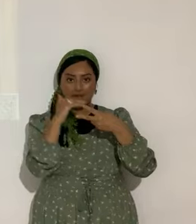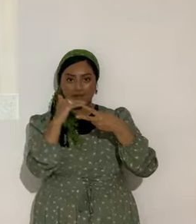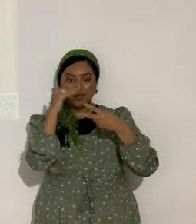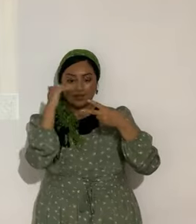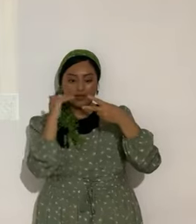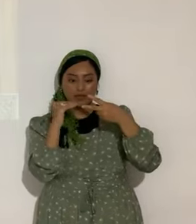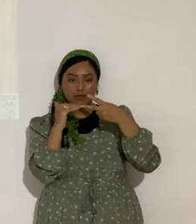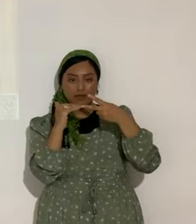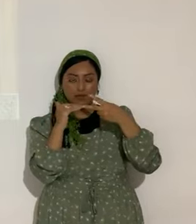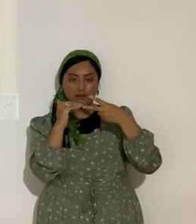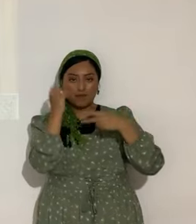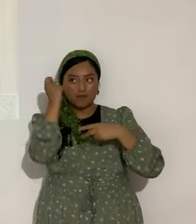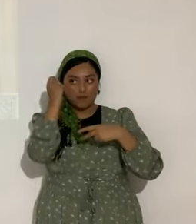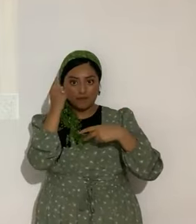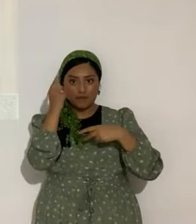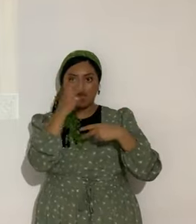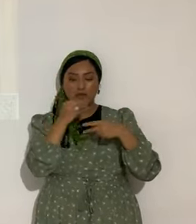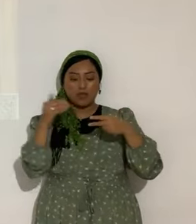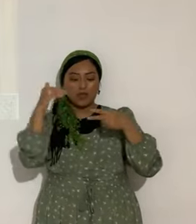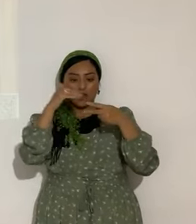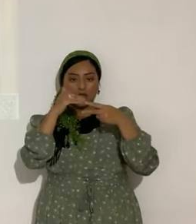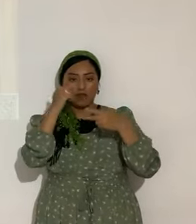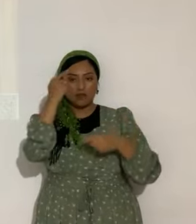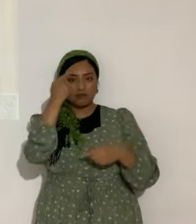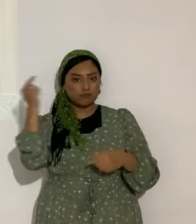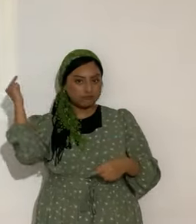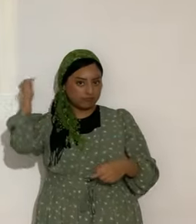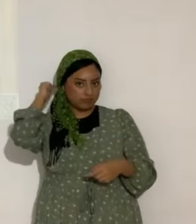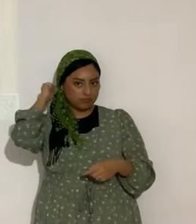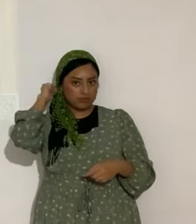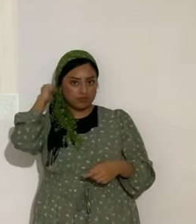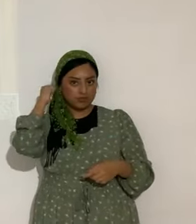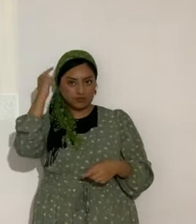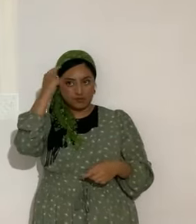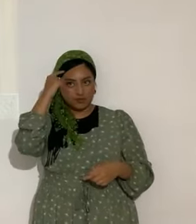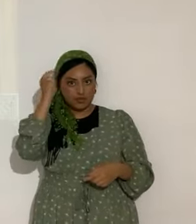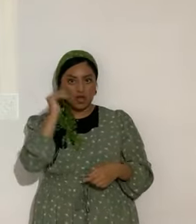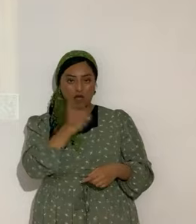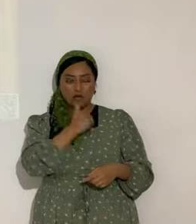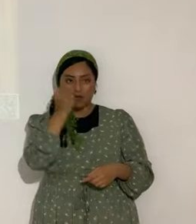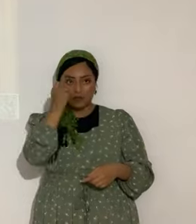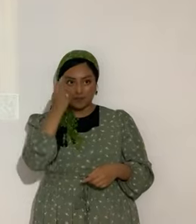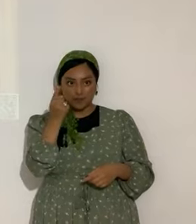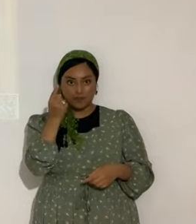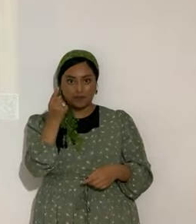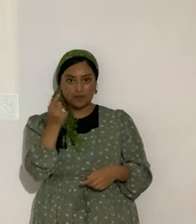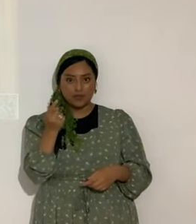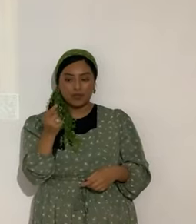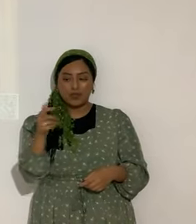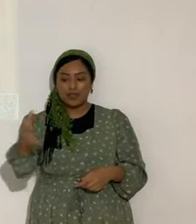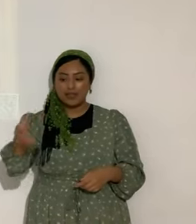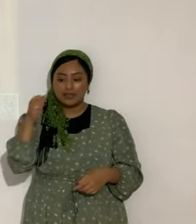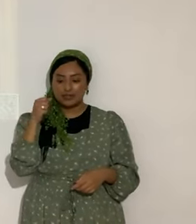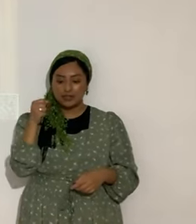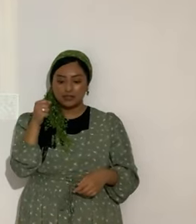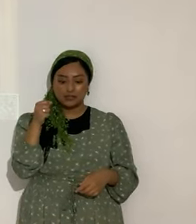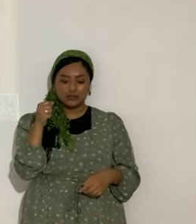consciente y mente subconsciente. La mente consciente es la que toma, es con la que tomamos